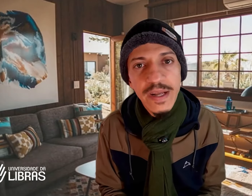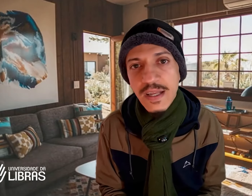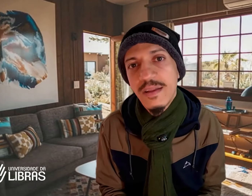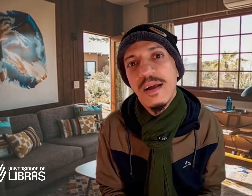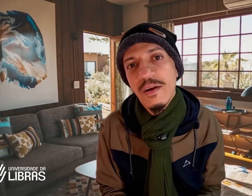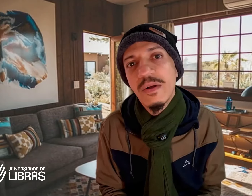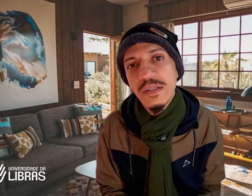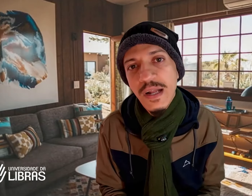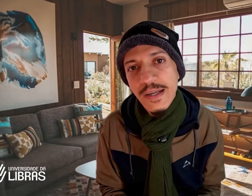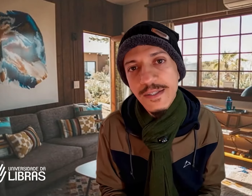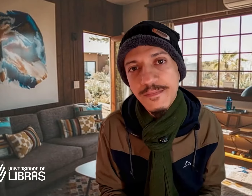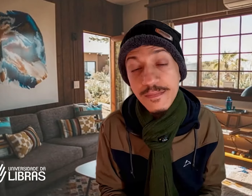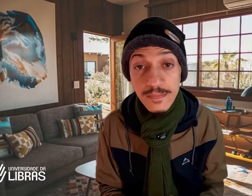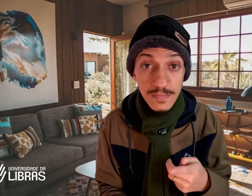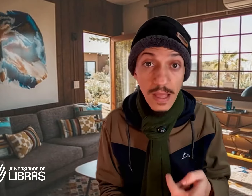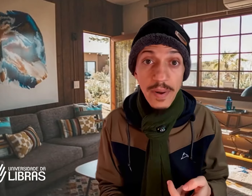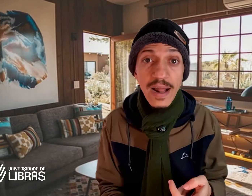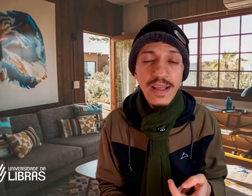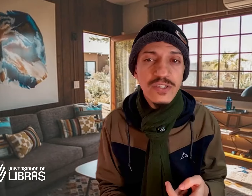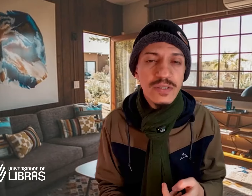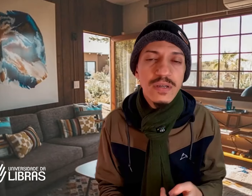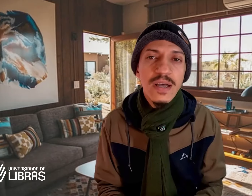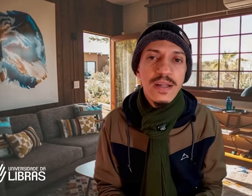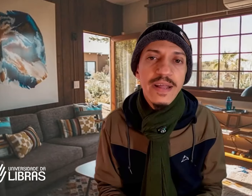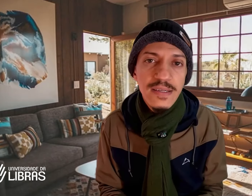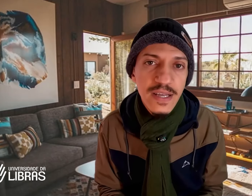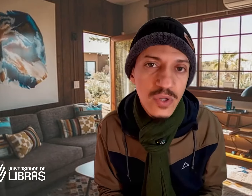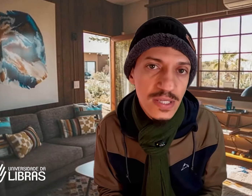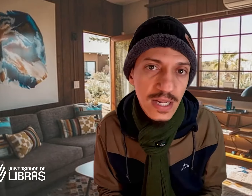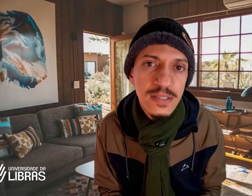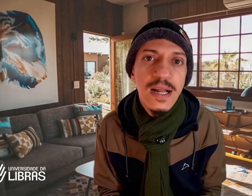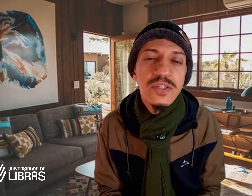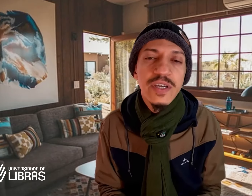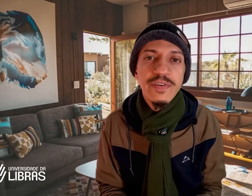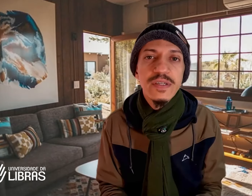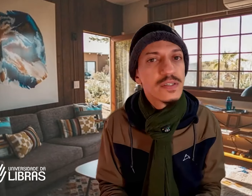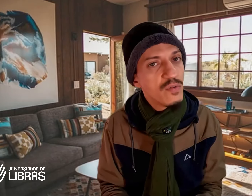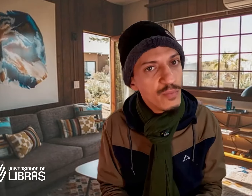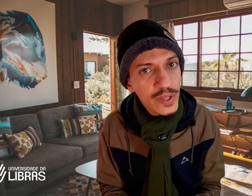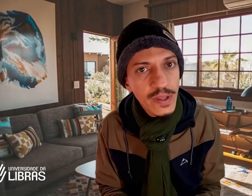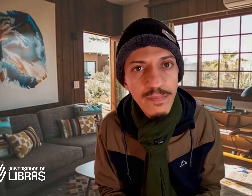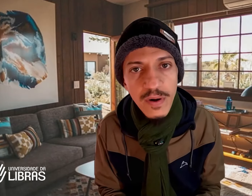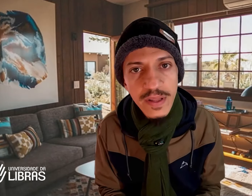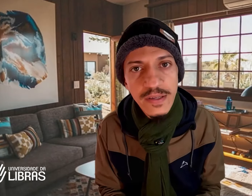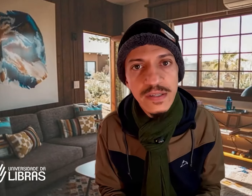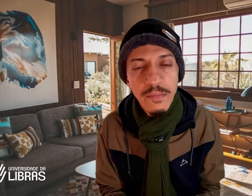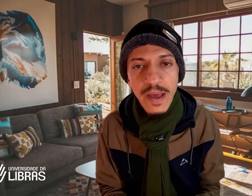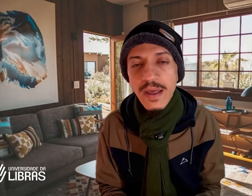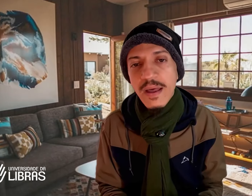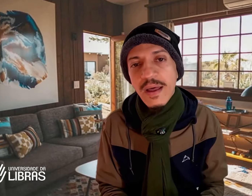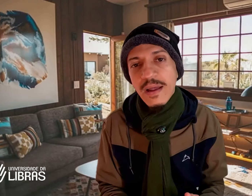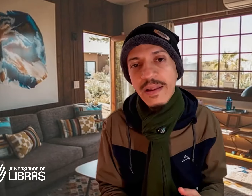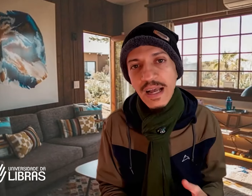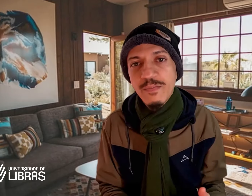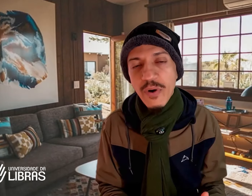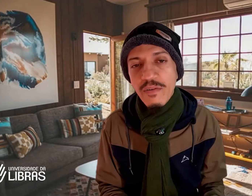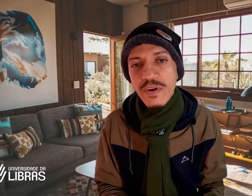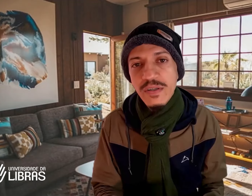escrita da língua de sinais. Para além disso, tem as questões legislativas, que são muito importantes também nas provas